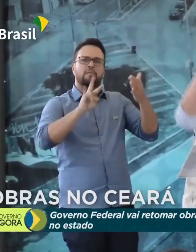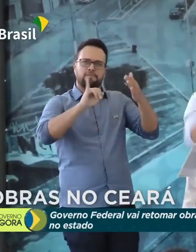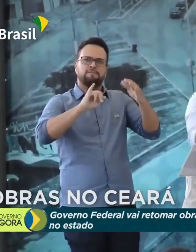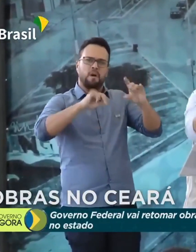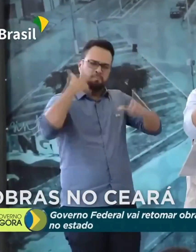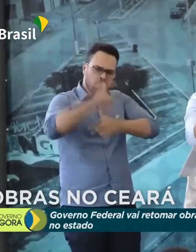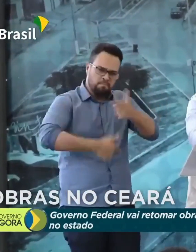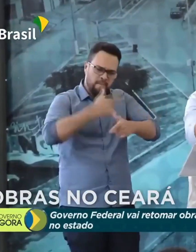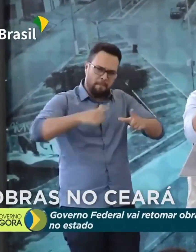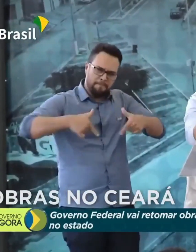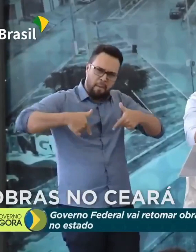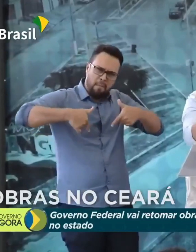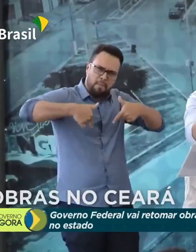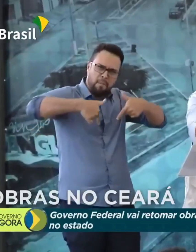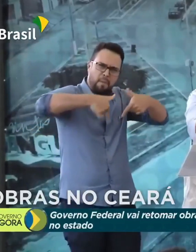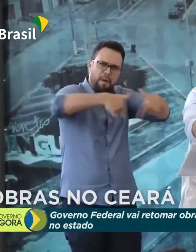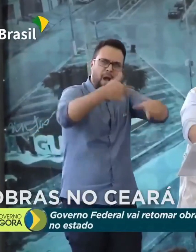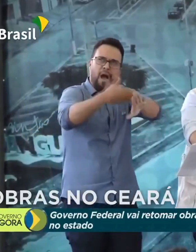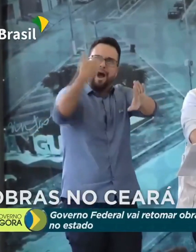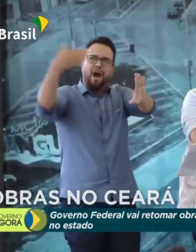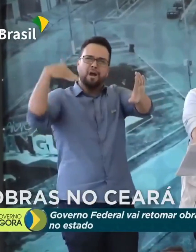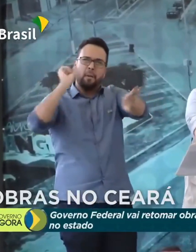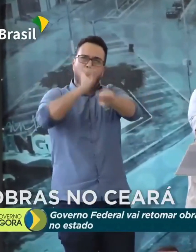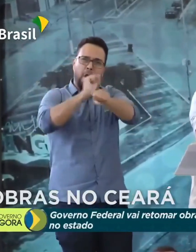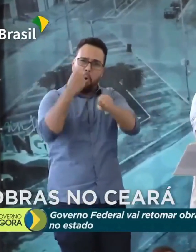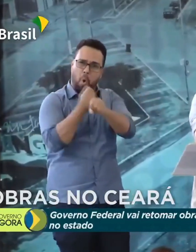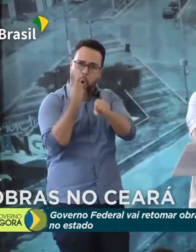com todas as obras que estavam paradas.